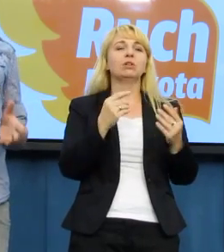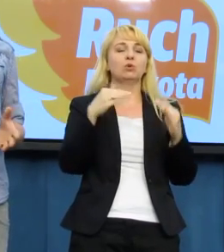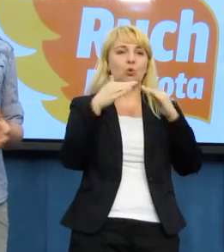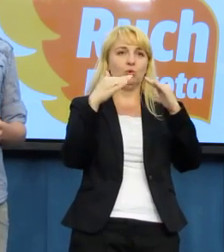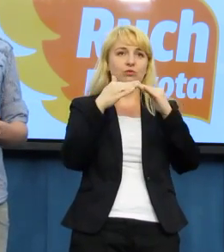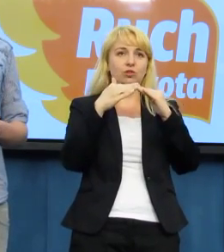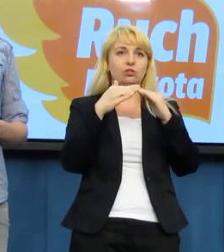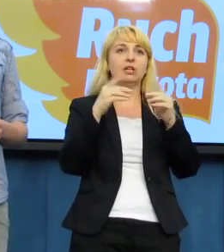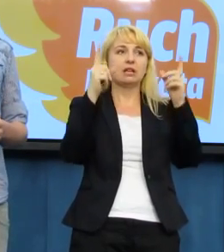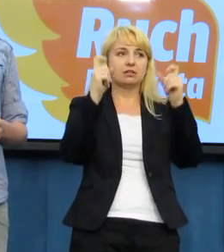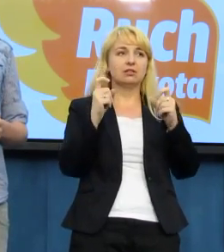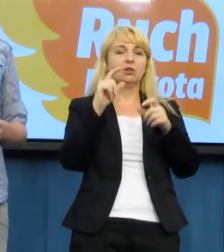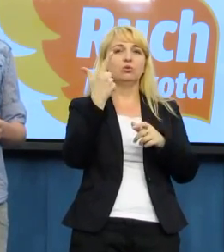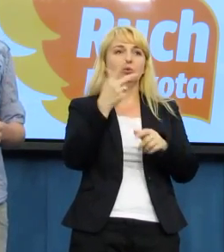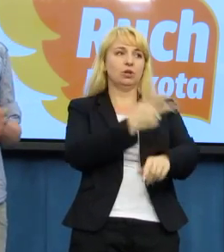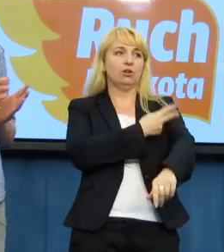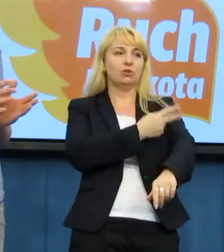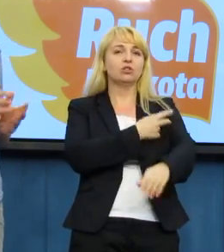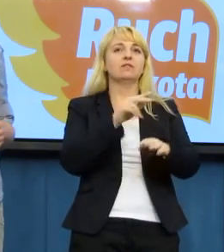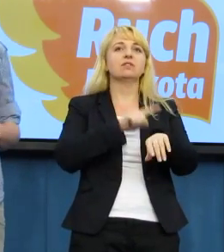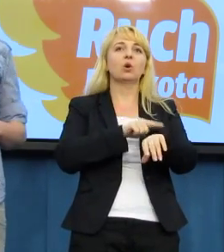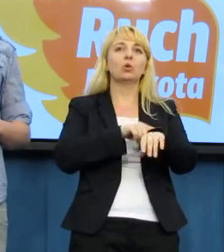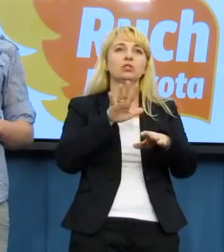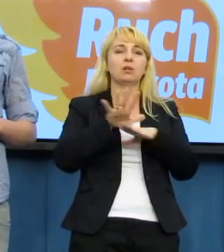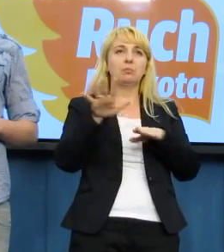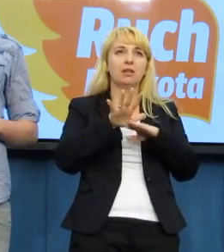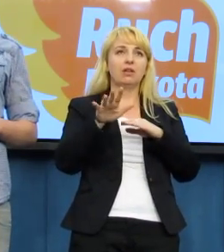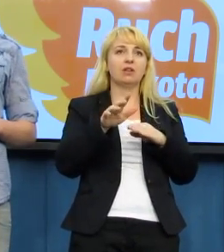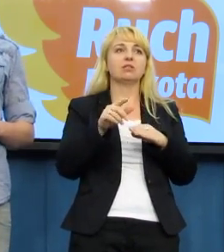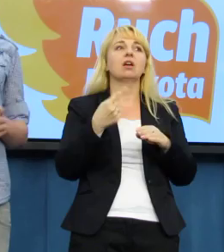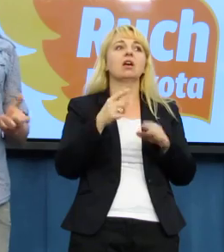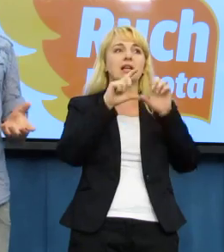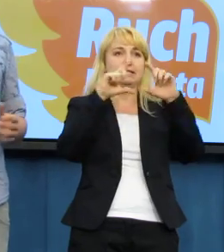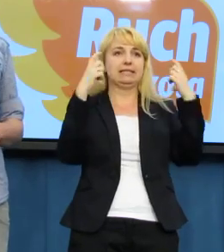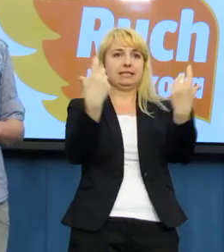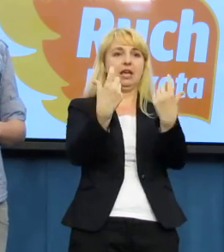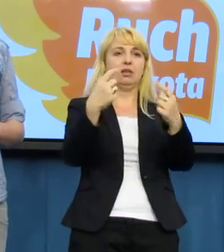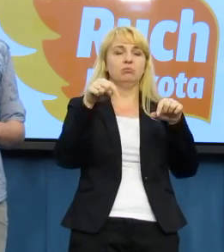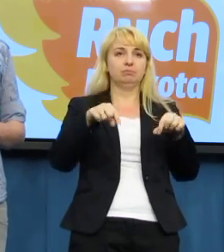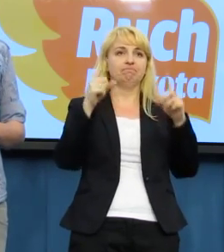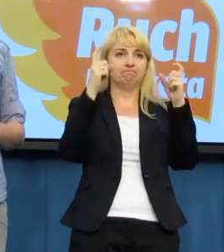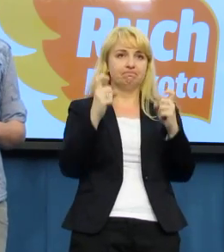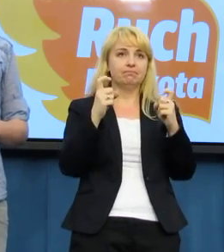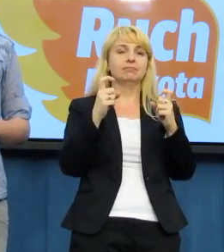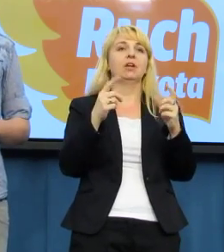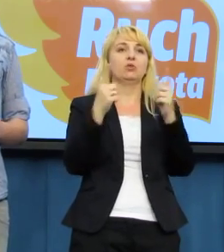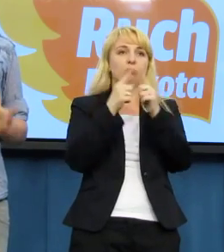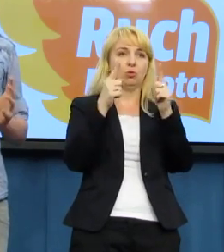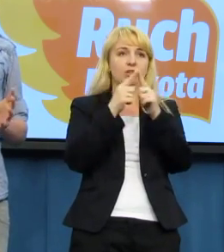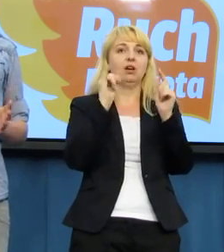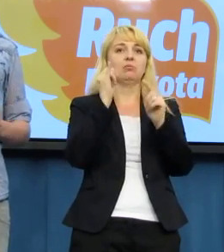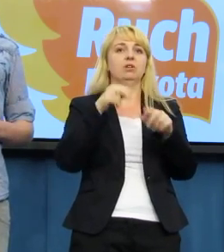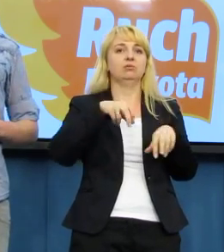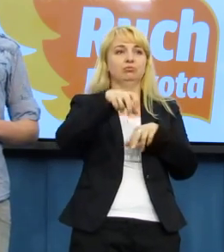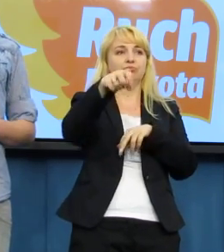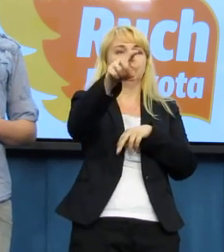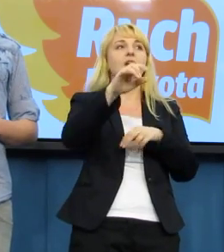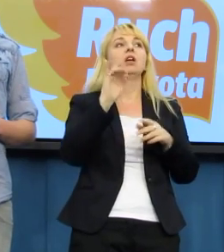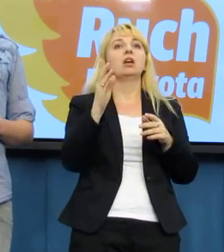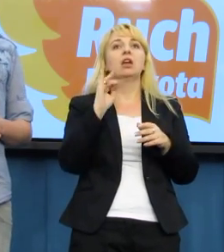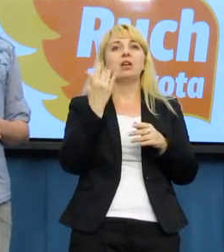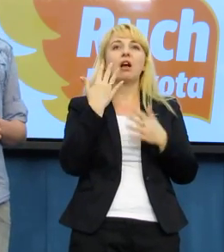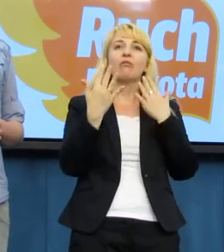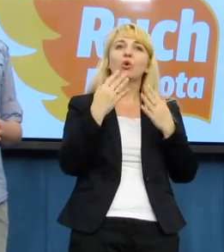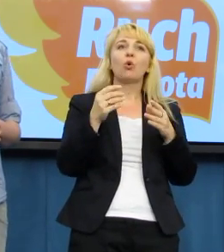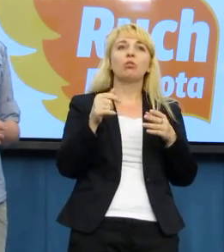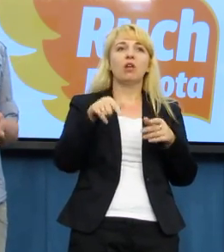wystartuje rzeczywiście 2 czerwca o godzinie 15. Tutaj nieopodal, bo spod budynku sejmowego, tradycyjnie już właściwie. Troszeczkę inna jest w tym roku trasa Parady.